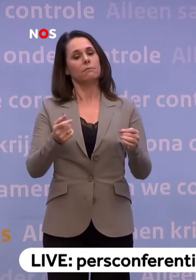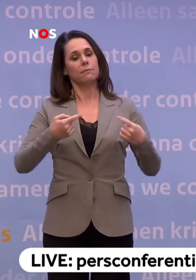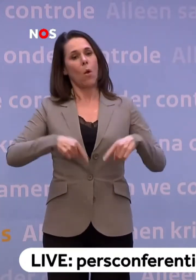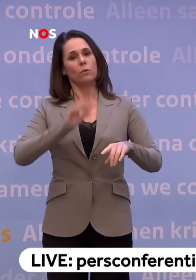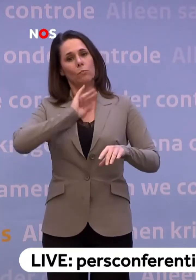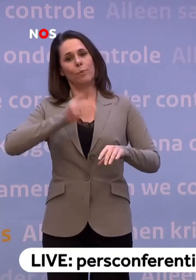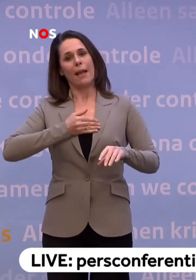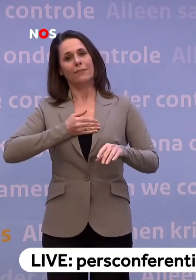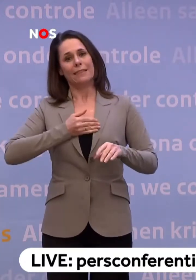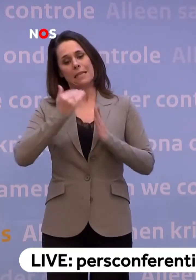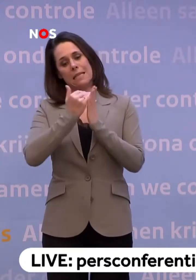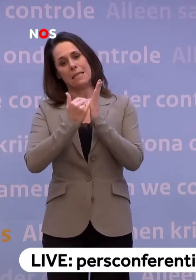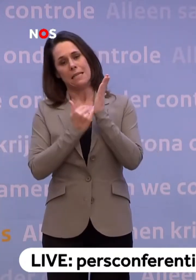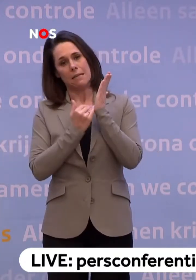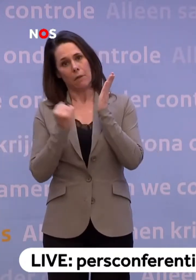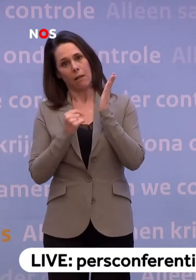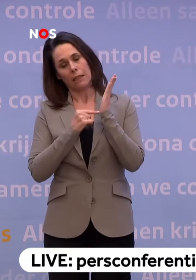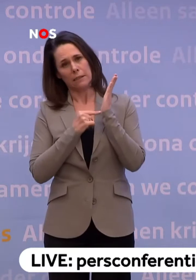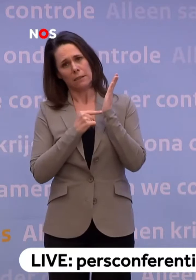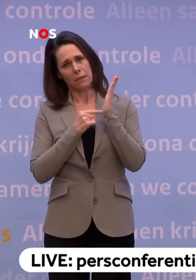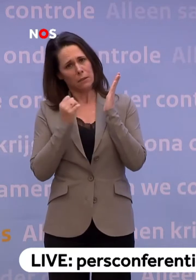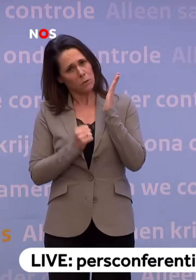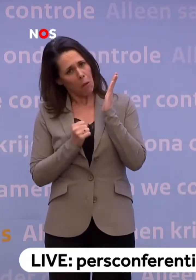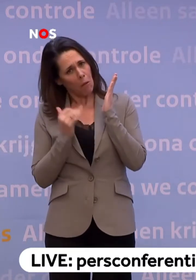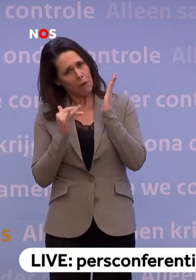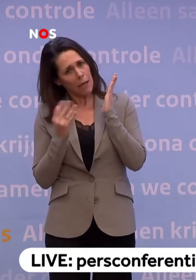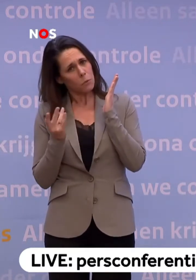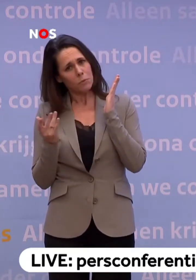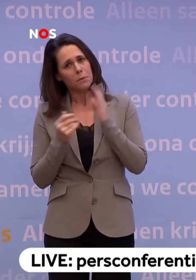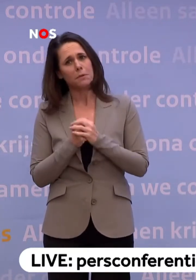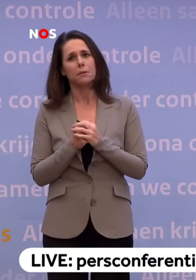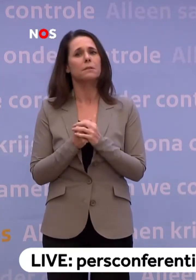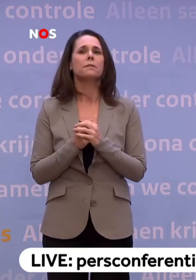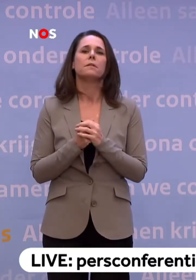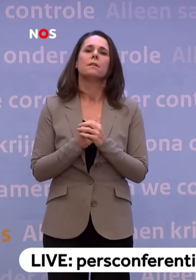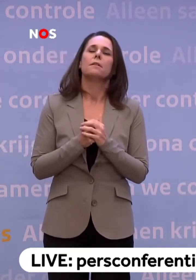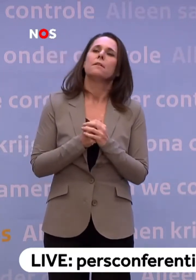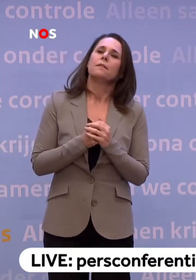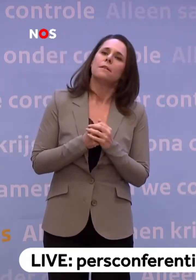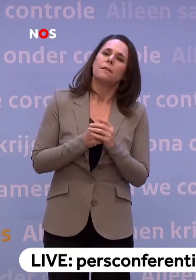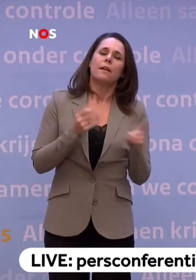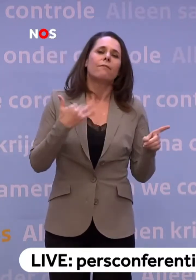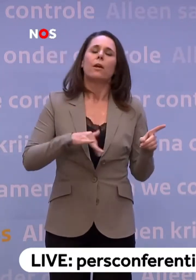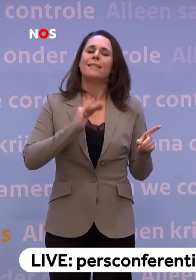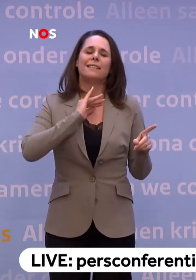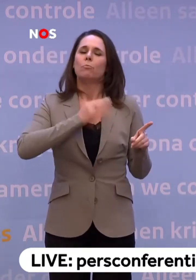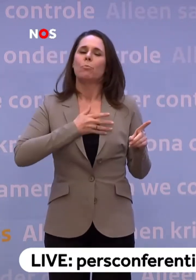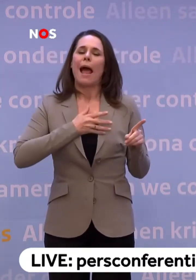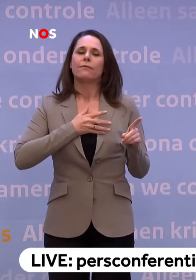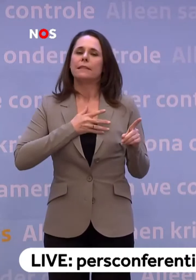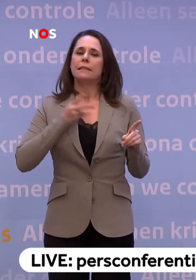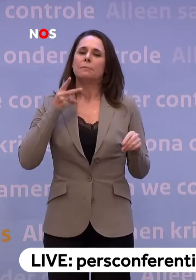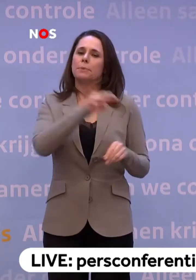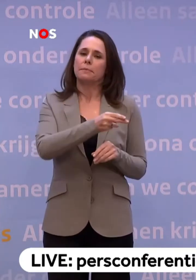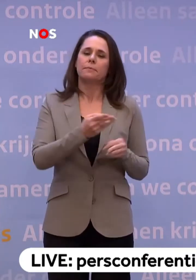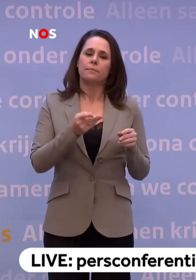privacyverordening. Hoe gaat u dat dan toch inregelen? Nou, wat we niet willen is dat we de privacy aantasten. Dat is gewoon een hard